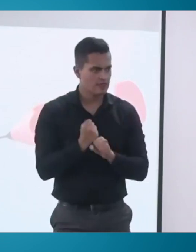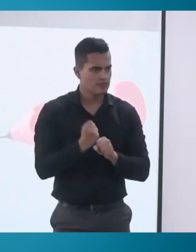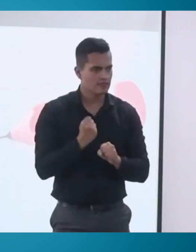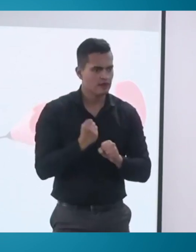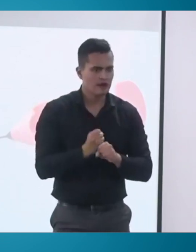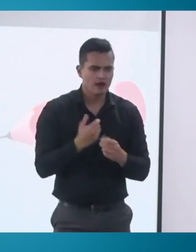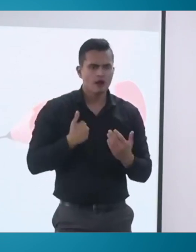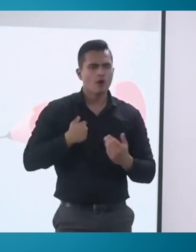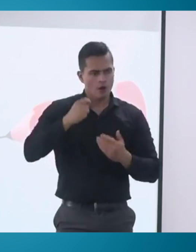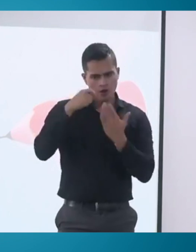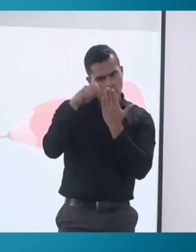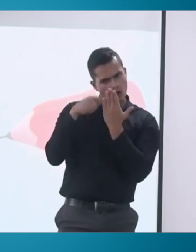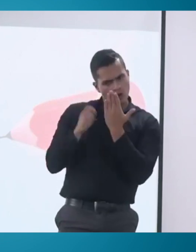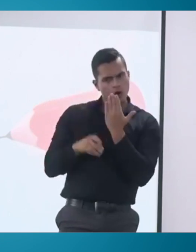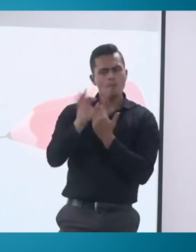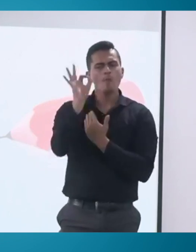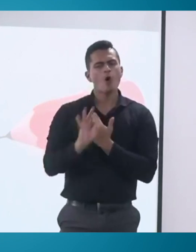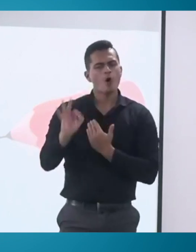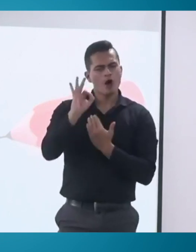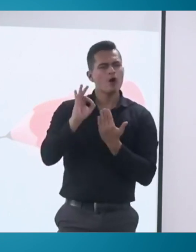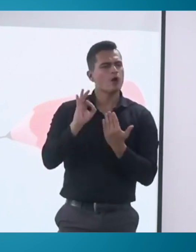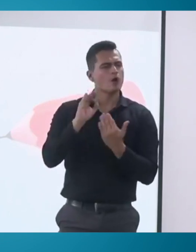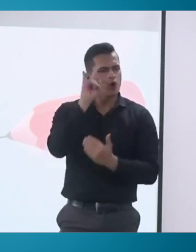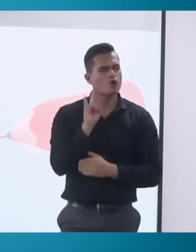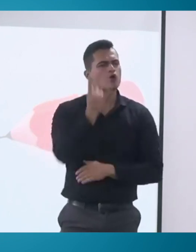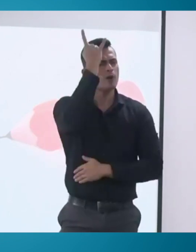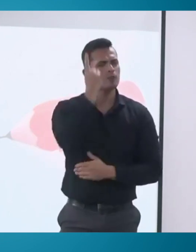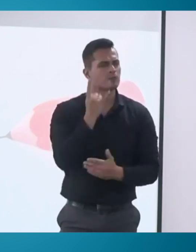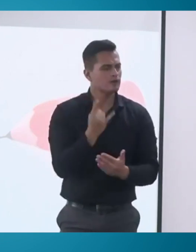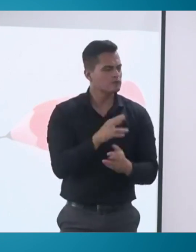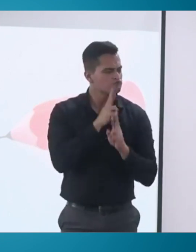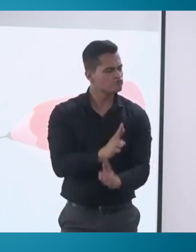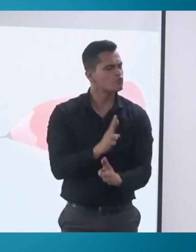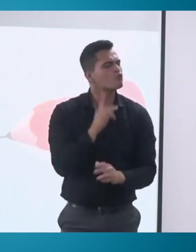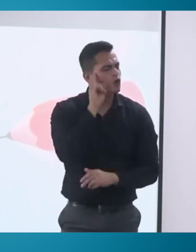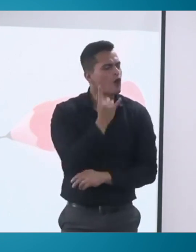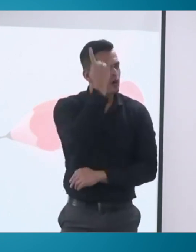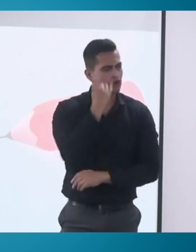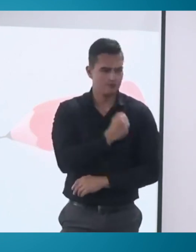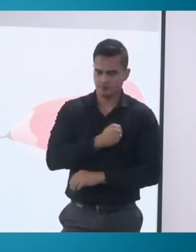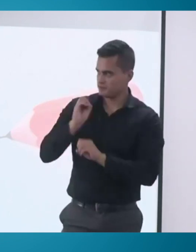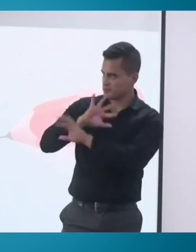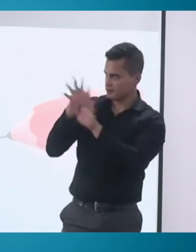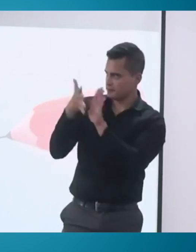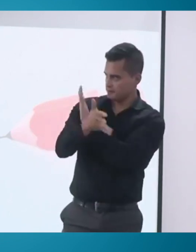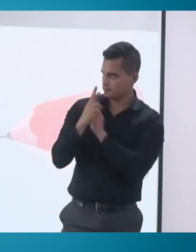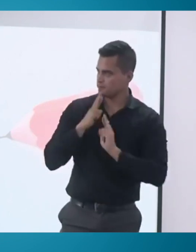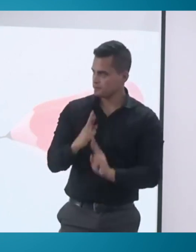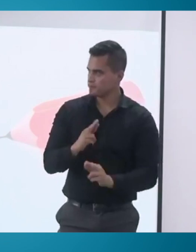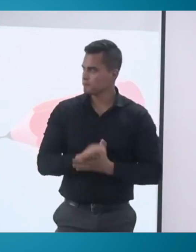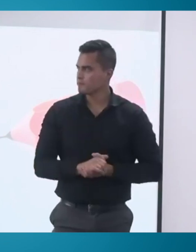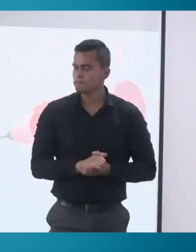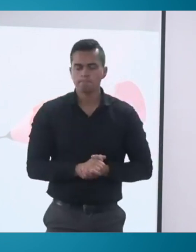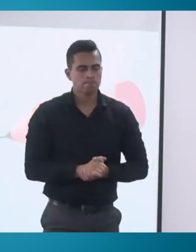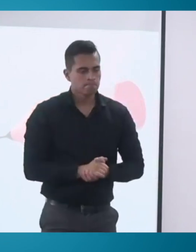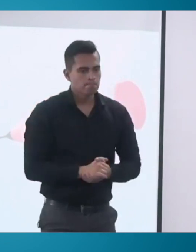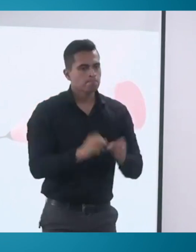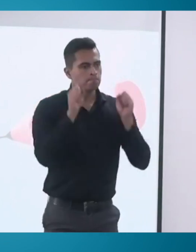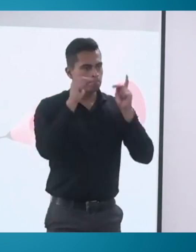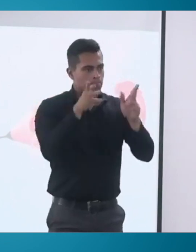palabra a la doctora Diana para que ella pueda despejarnos esta inquietud. Bueno, el dictamen de calificación de pérdida